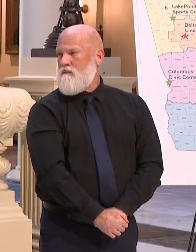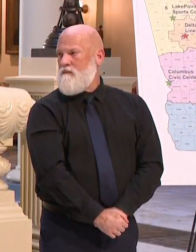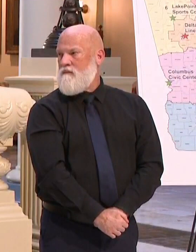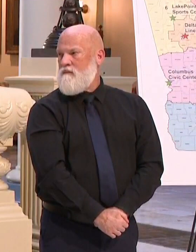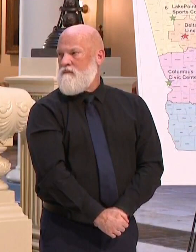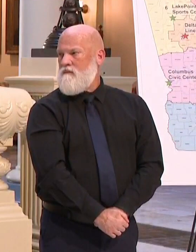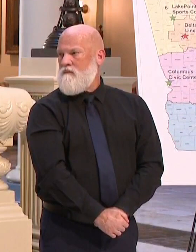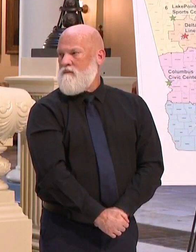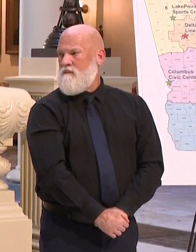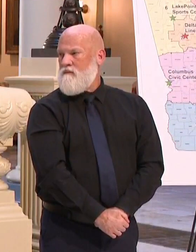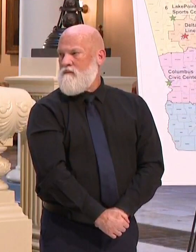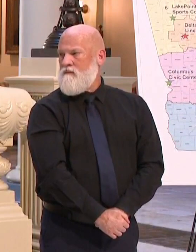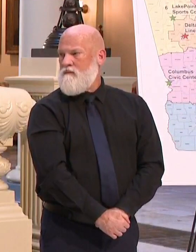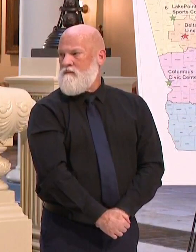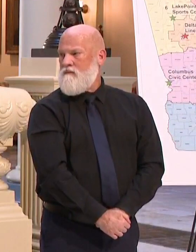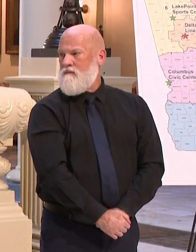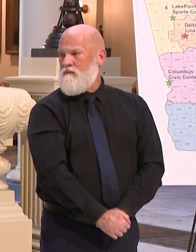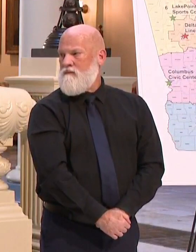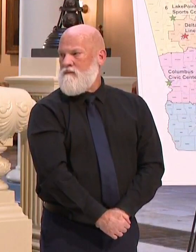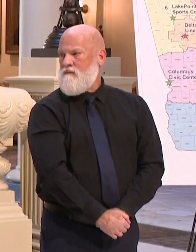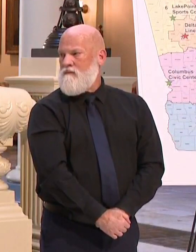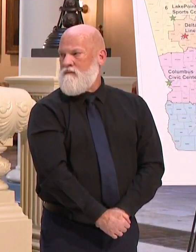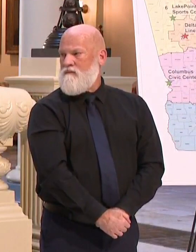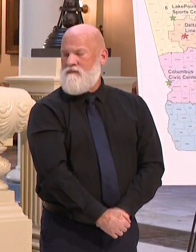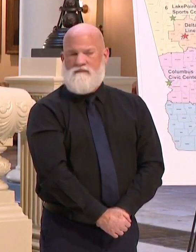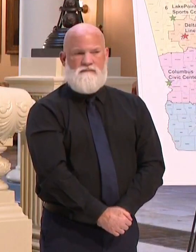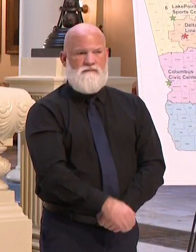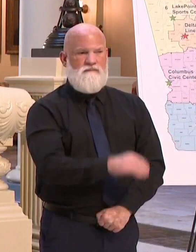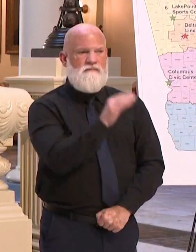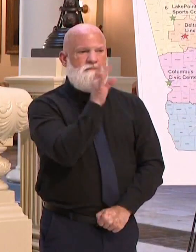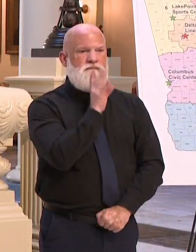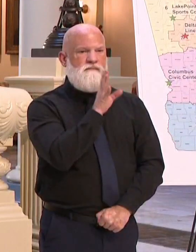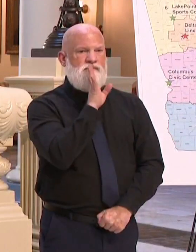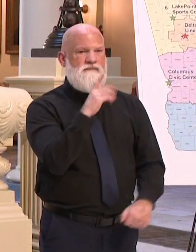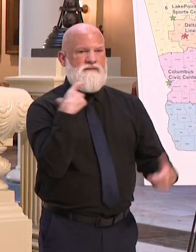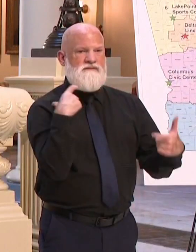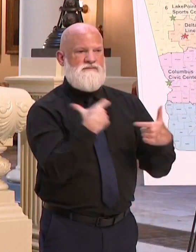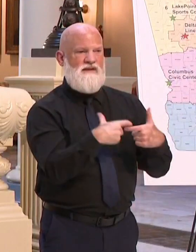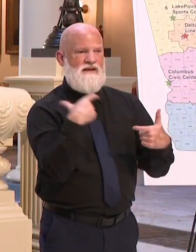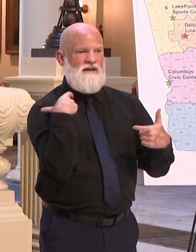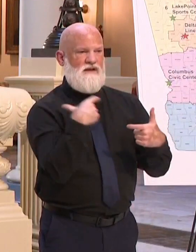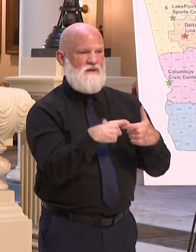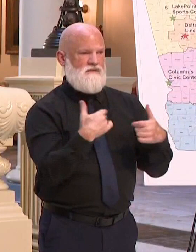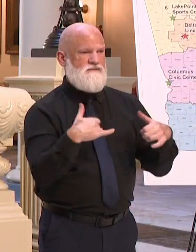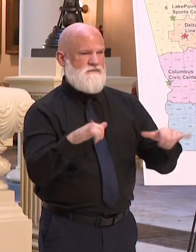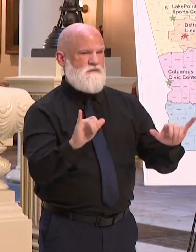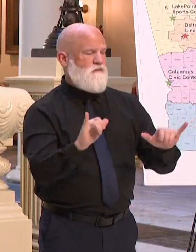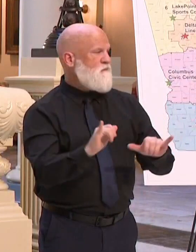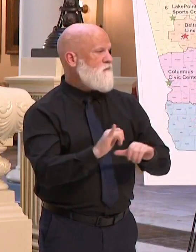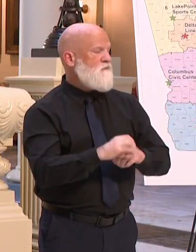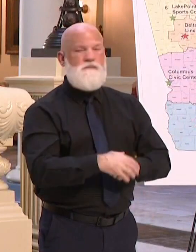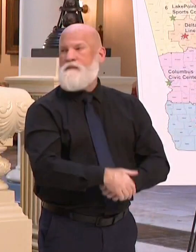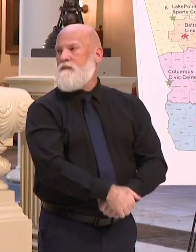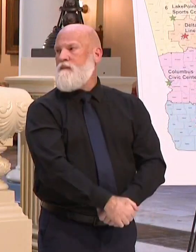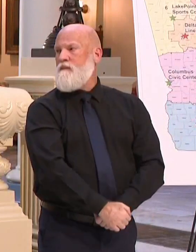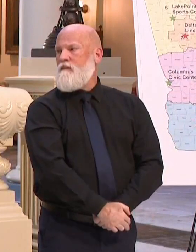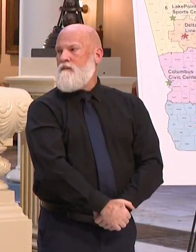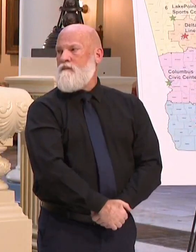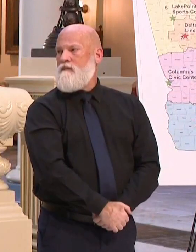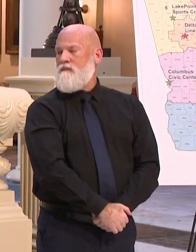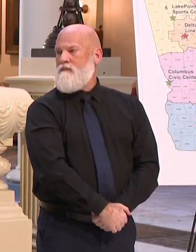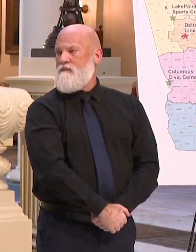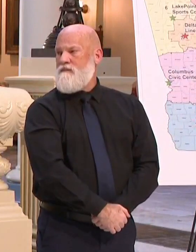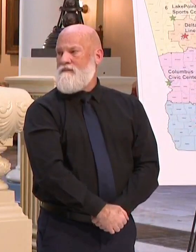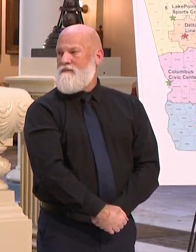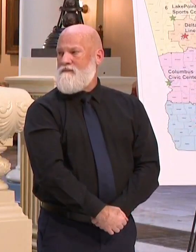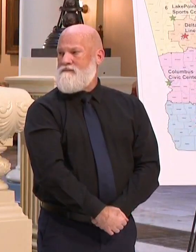cualquier tratamiento. Pero estamos tratando de que la gente tenga confianza, que no vamos a preguntar preguntas que no sean médicamente necesarias.